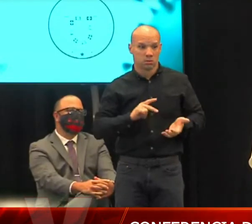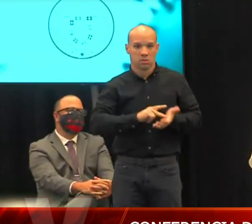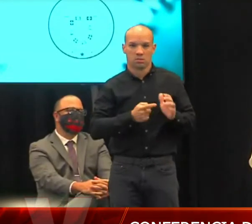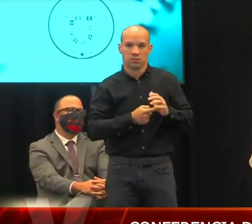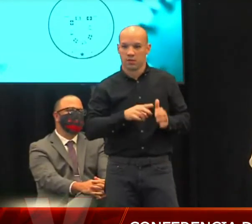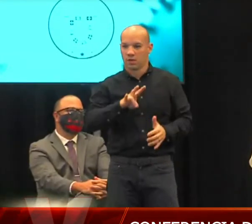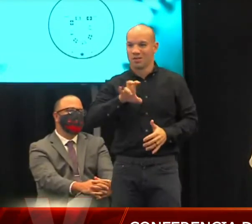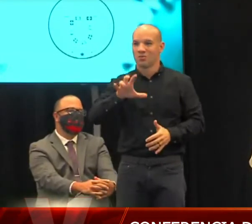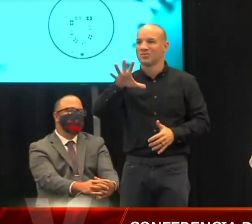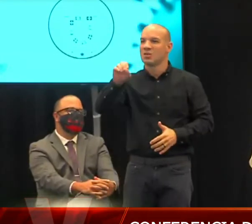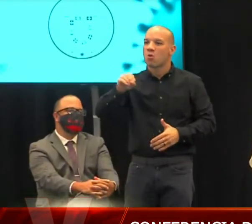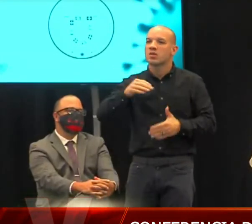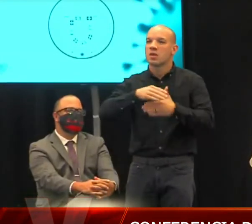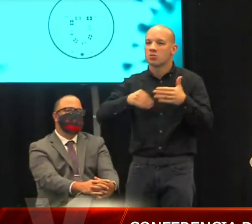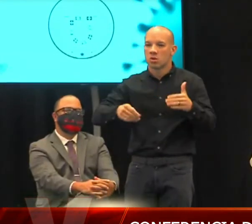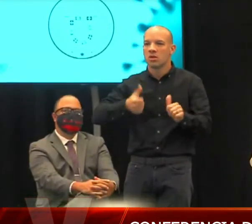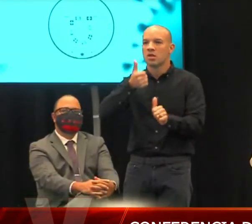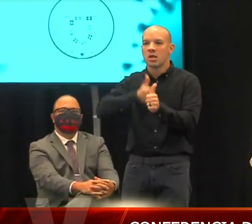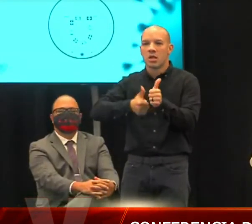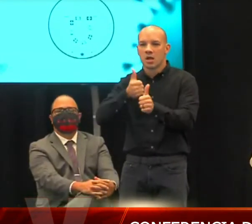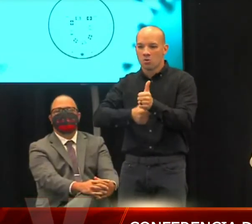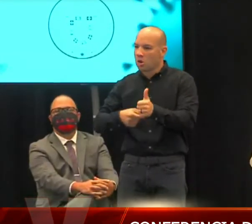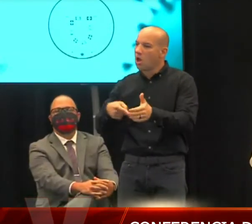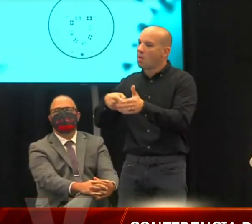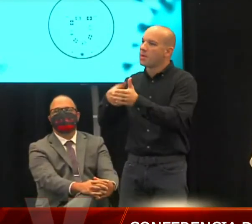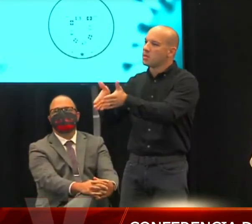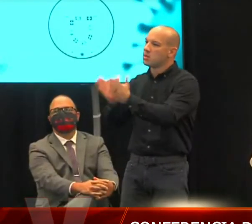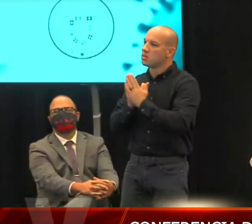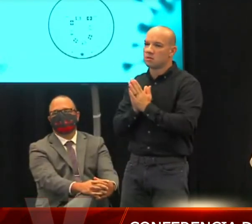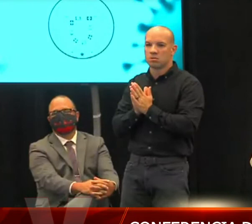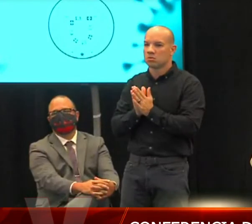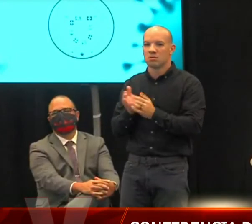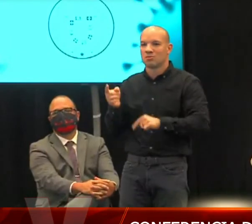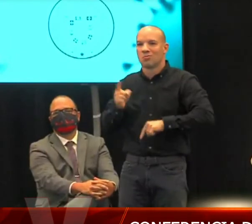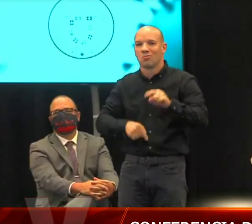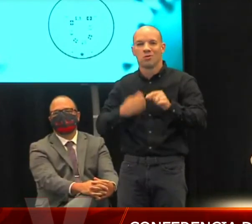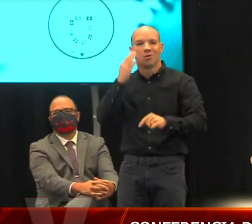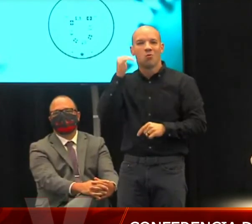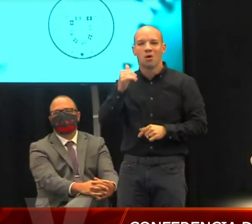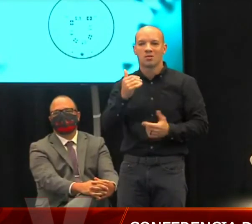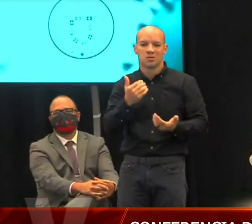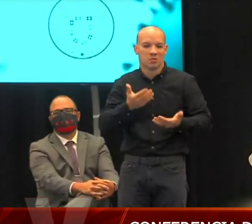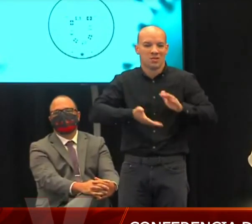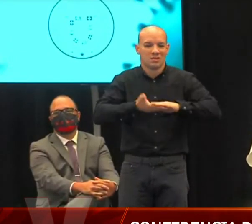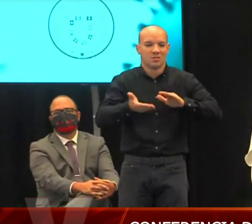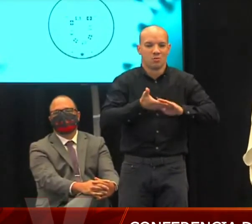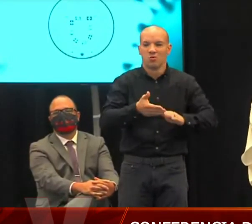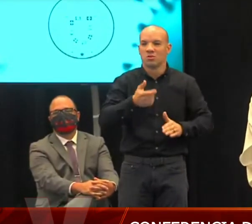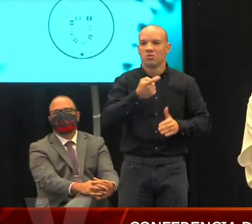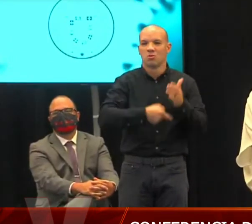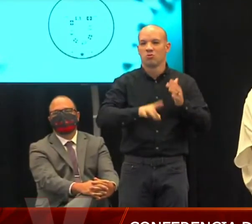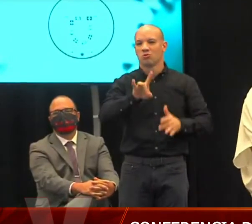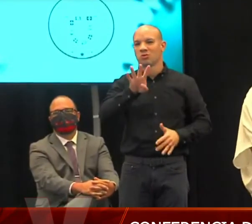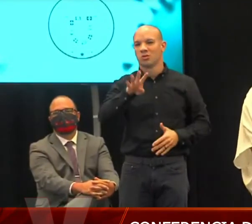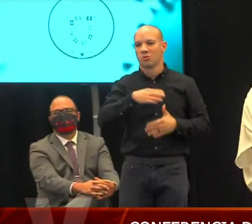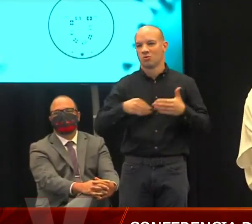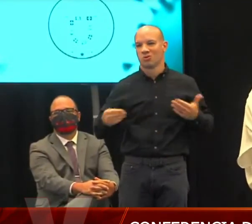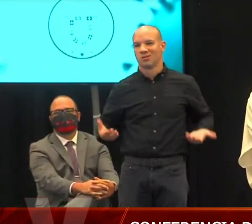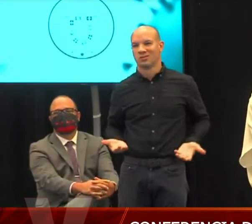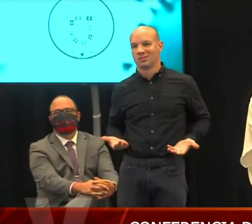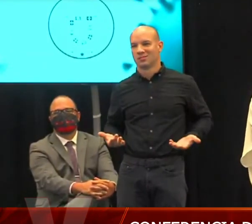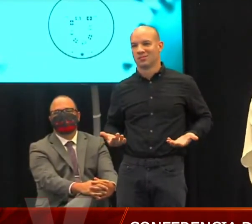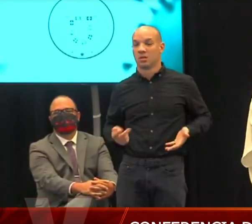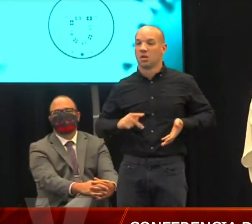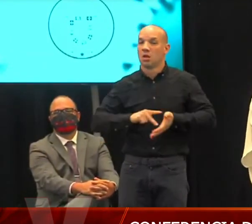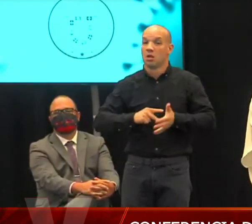dólares por unidad porque asem lo produce por 84 dólares así que también se pusieron a pensar